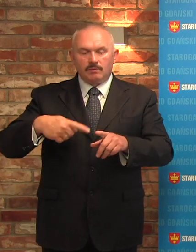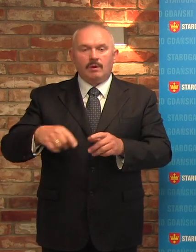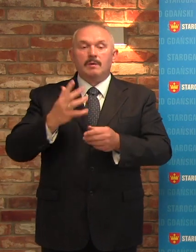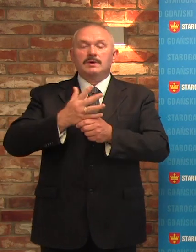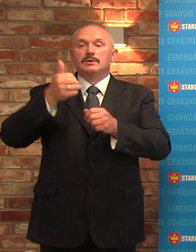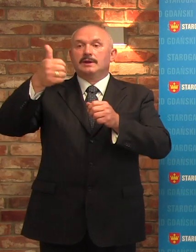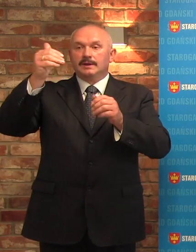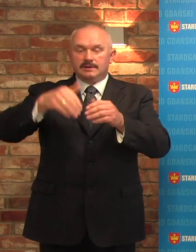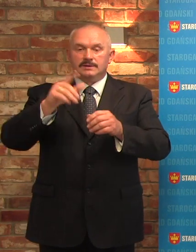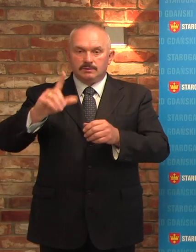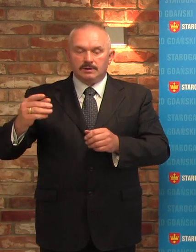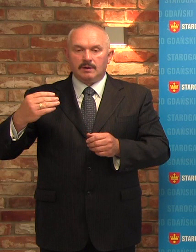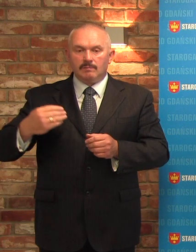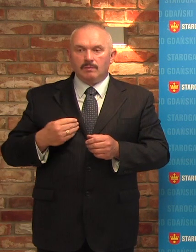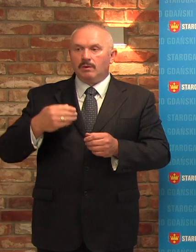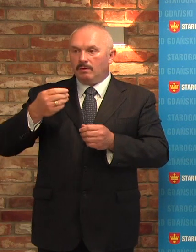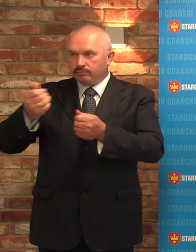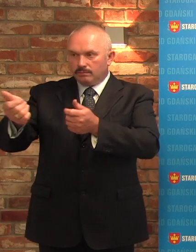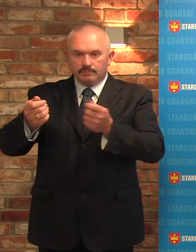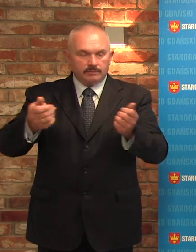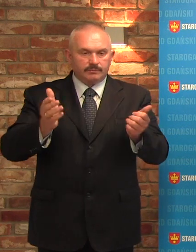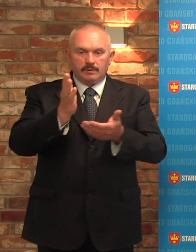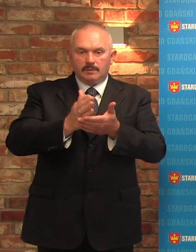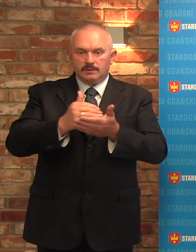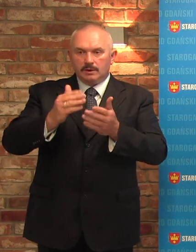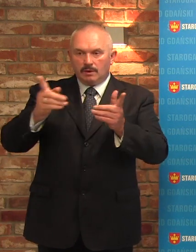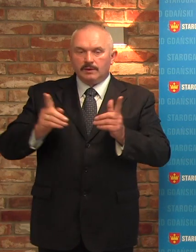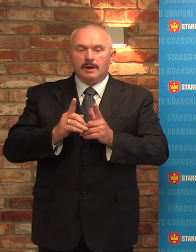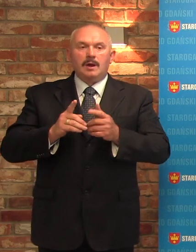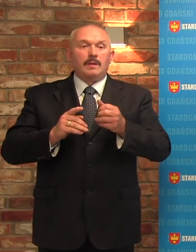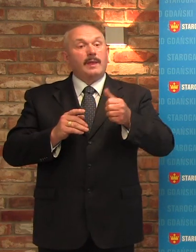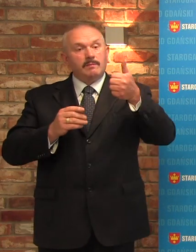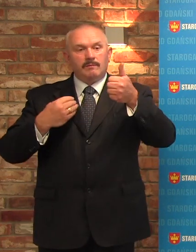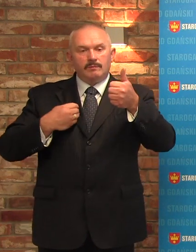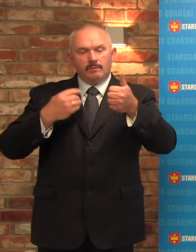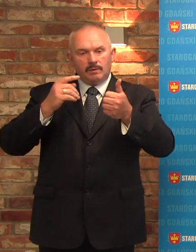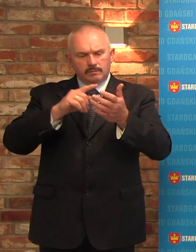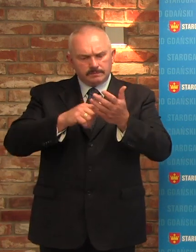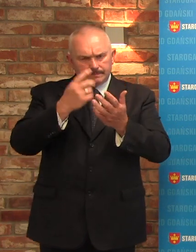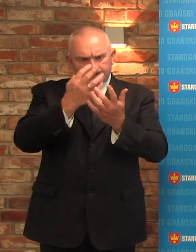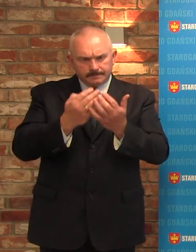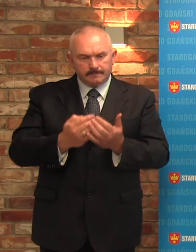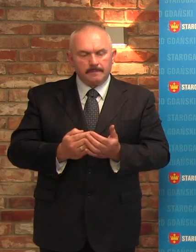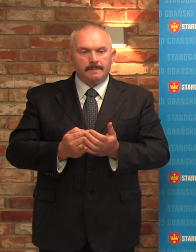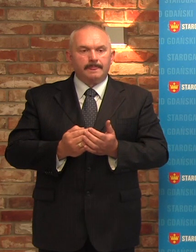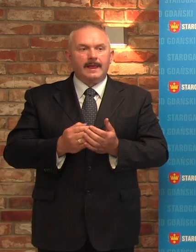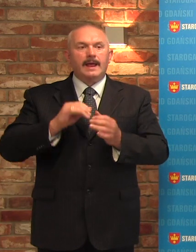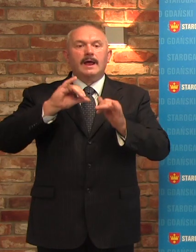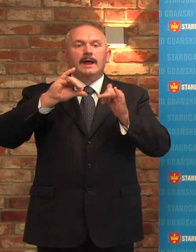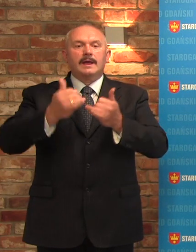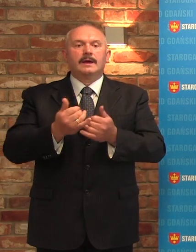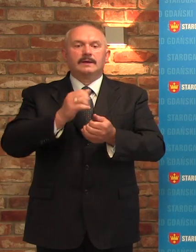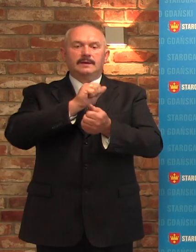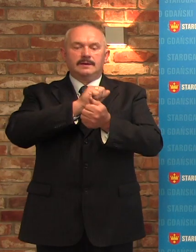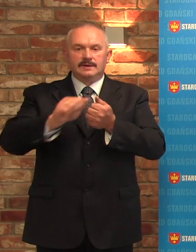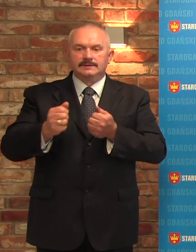rozdysponowane w ten sposób, że zostało wzięte pod uwagę w pierwszej kolejności kosztowność dyscypliny. I